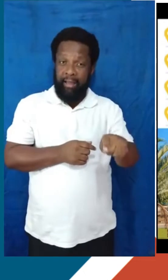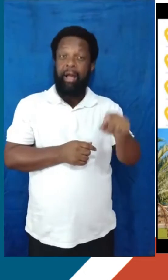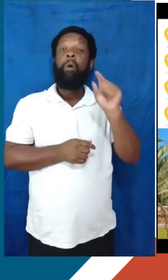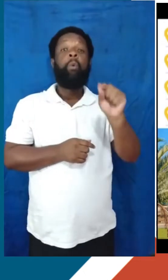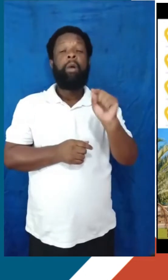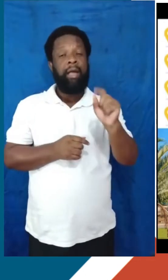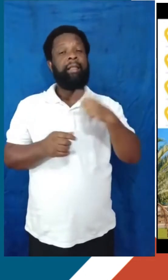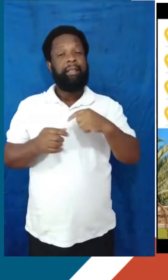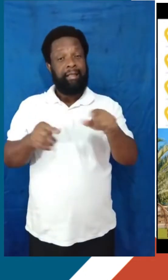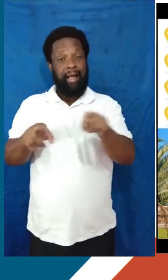pelo processo de interiorização.